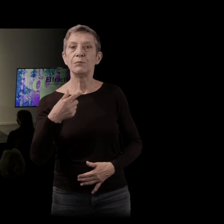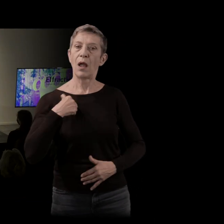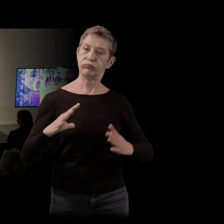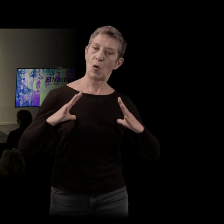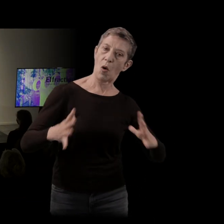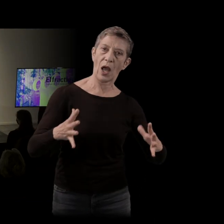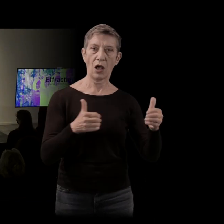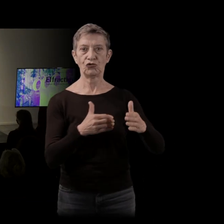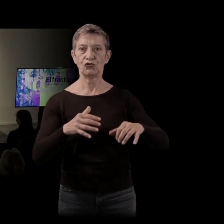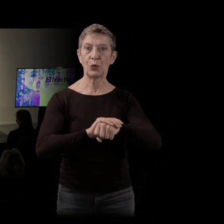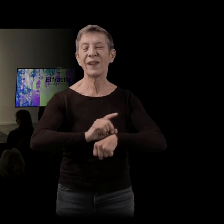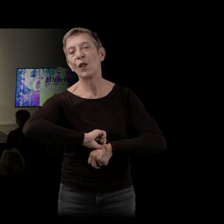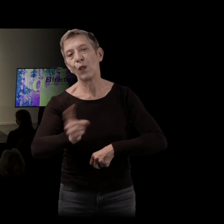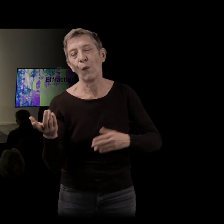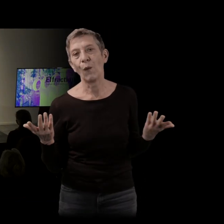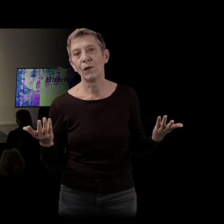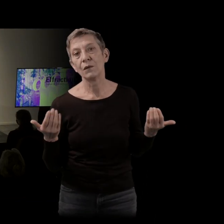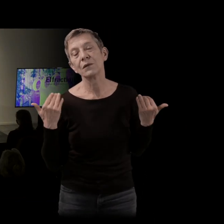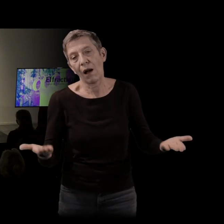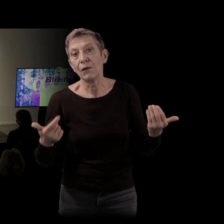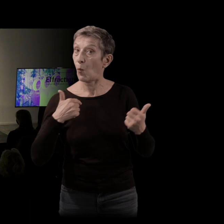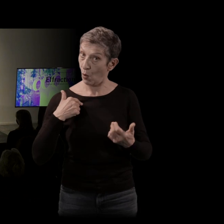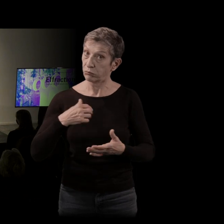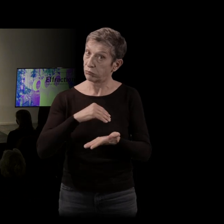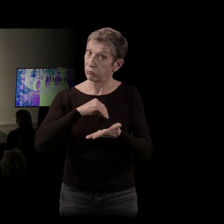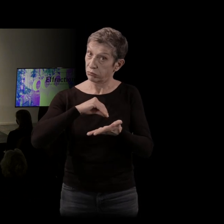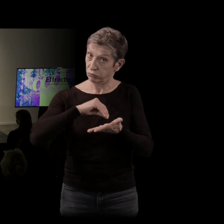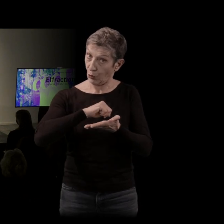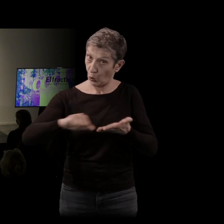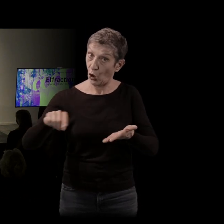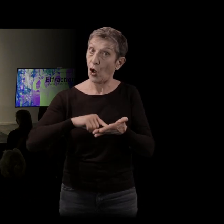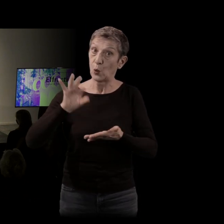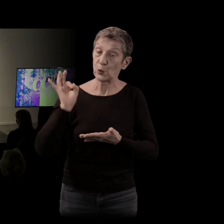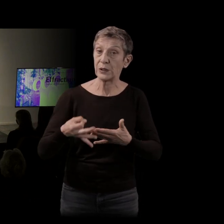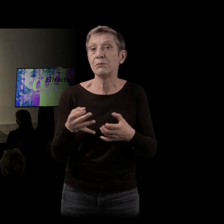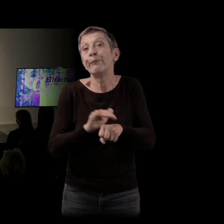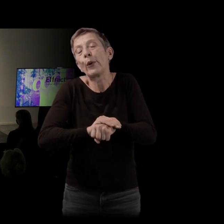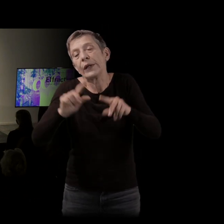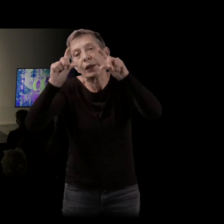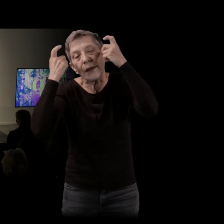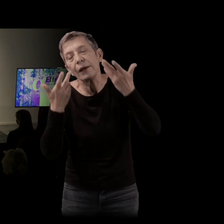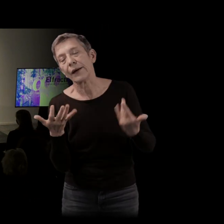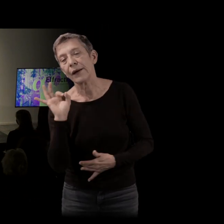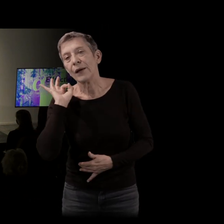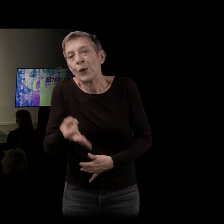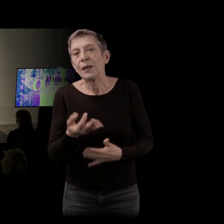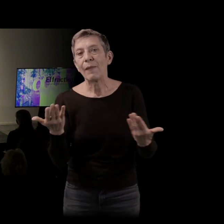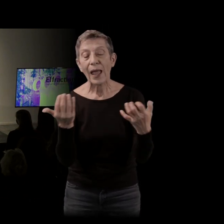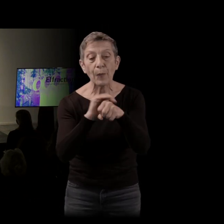Ce serait ça le distinguo.'est-à que moi, je suis un auteur politique au sens où est politique la description